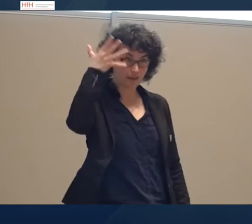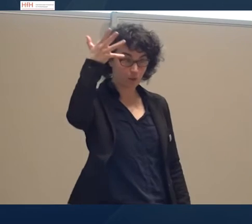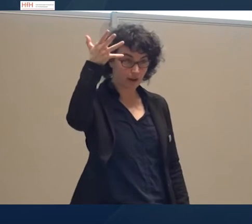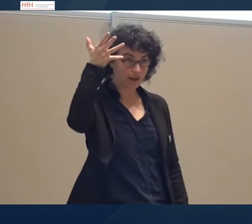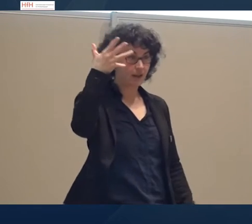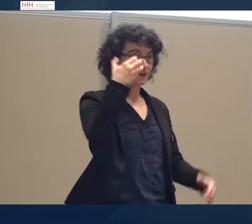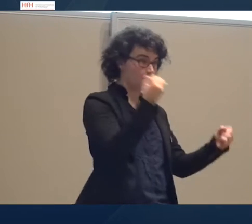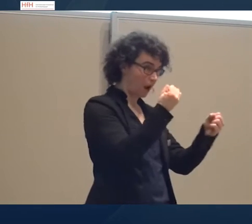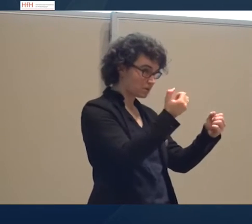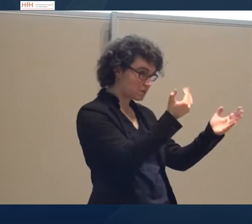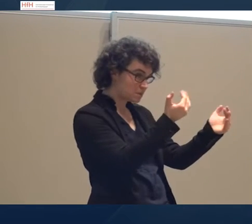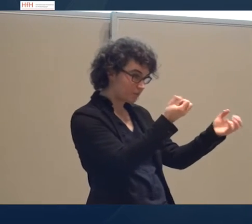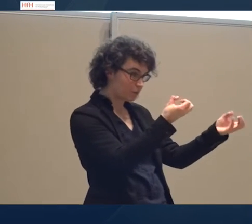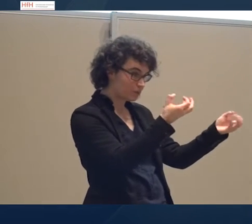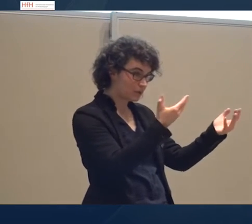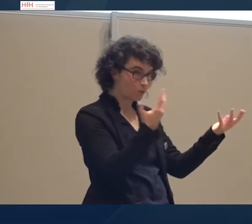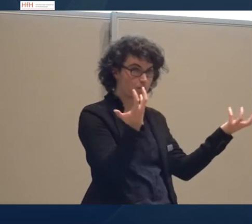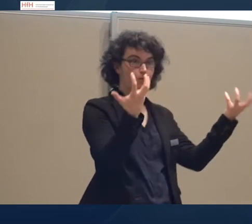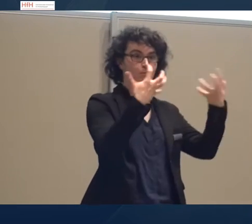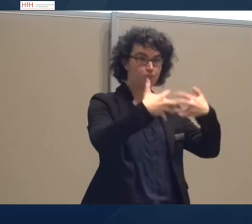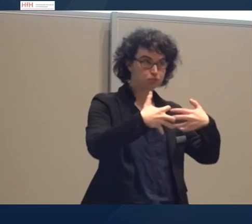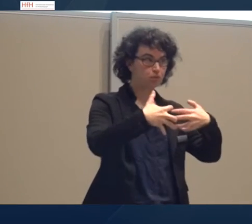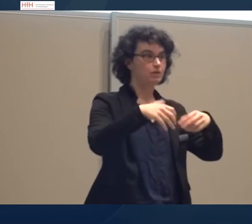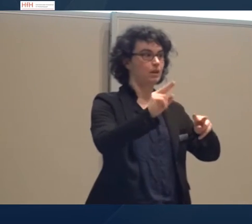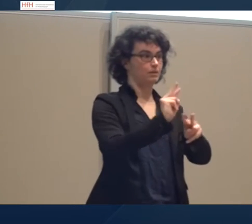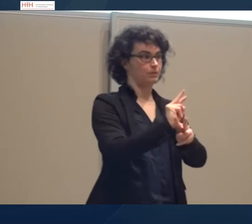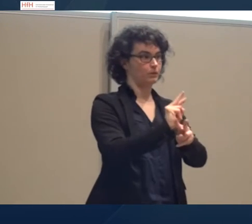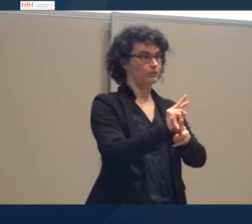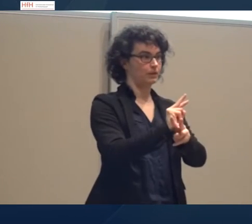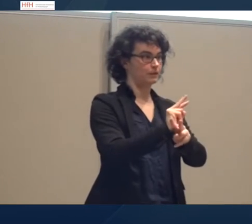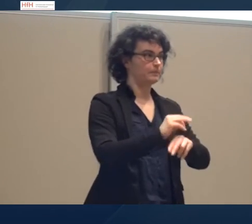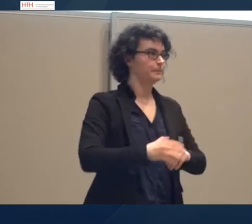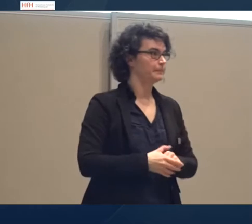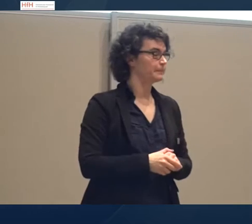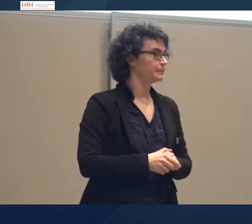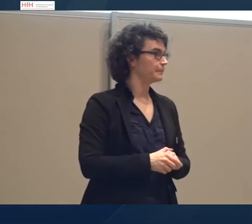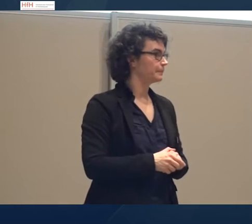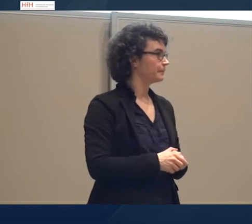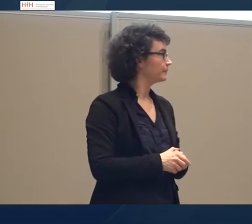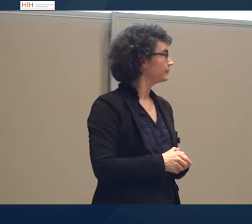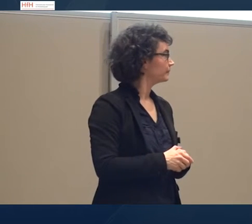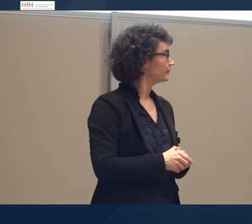Klassifikation und viele einzelne Lernziele. Für jedes einzelne Grund.